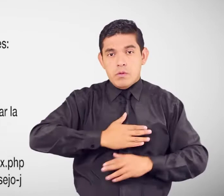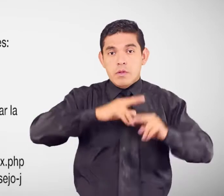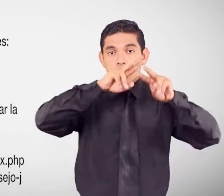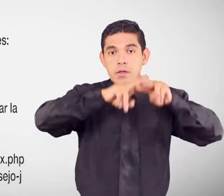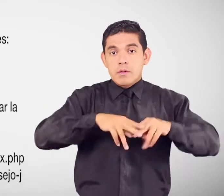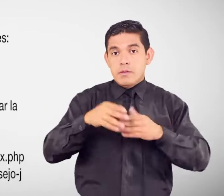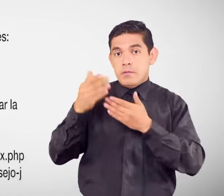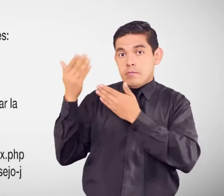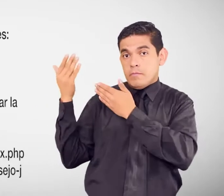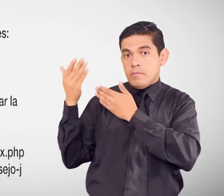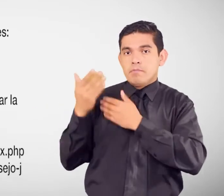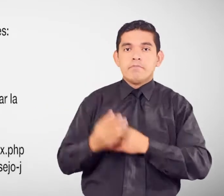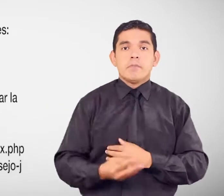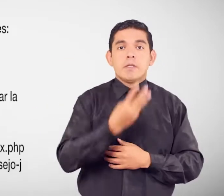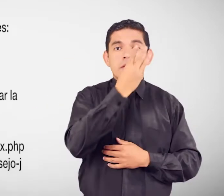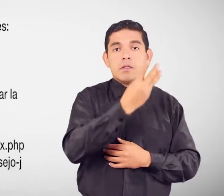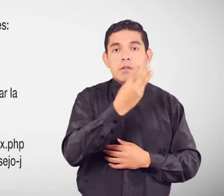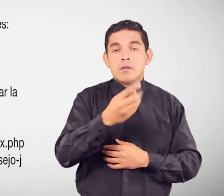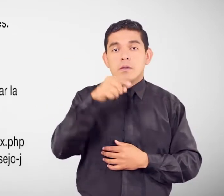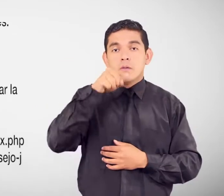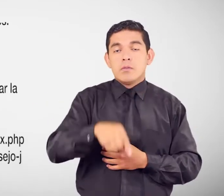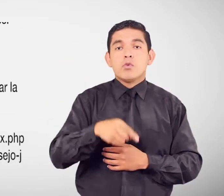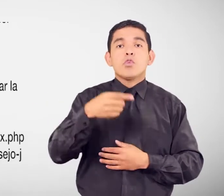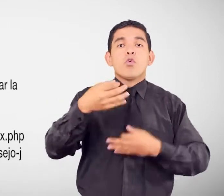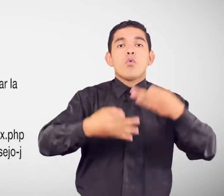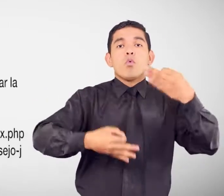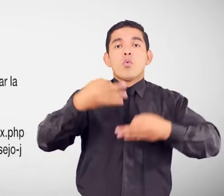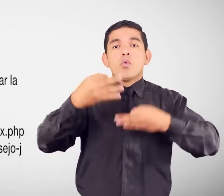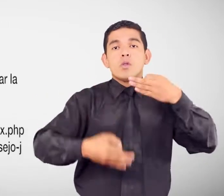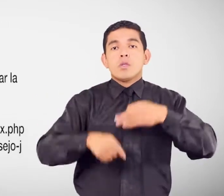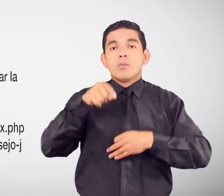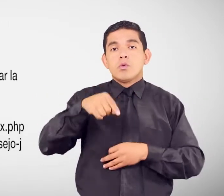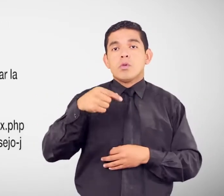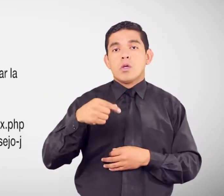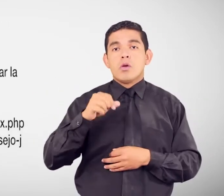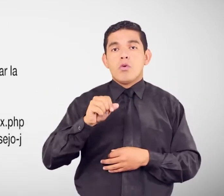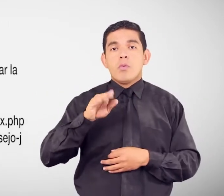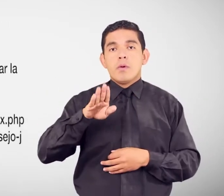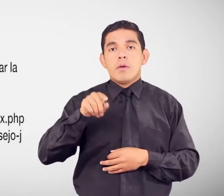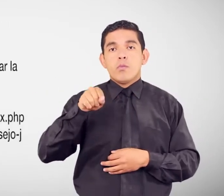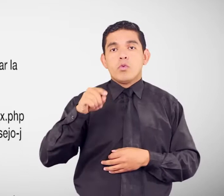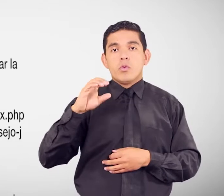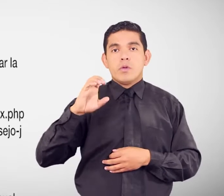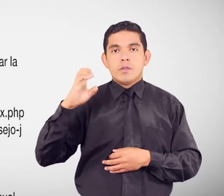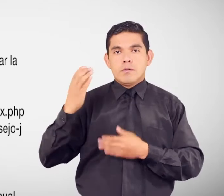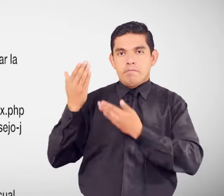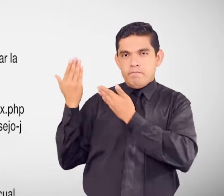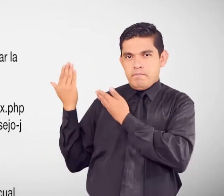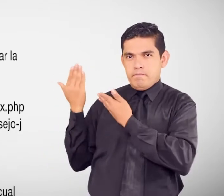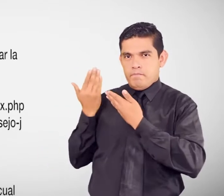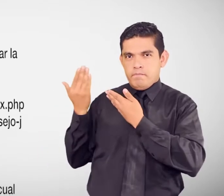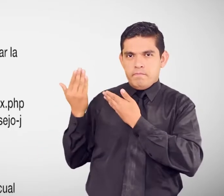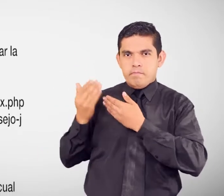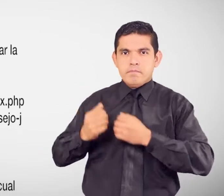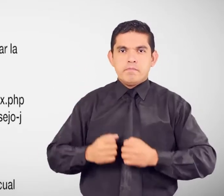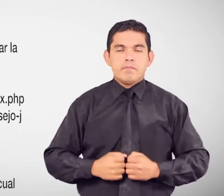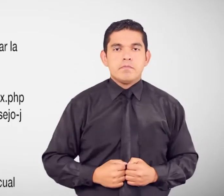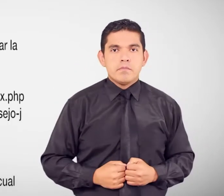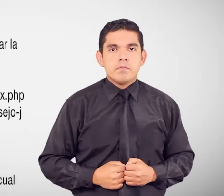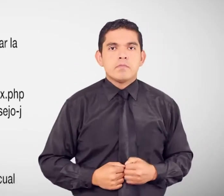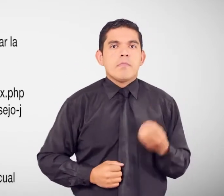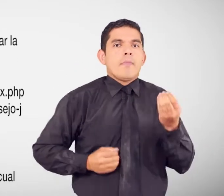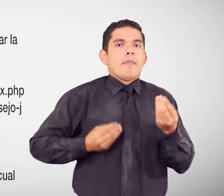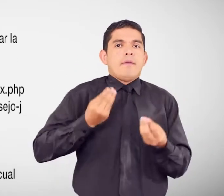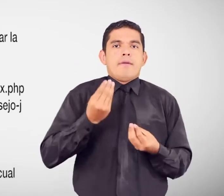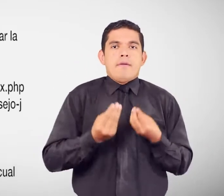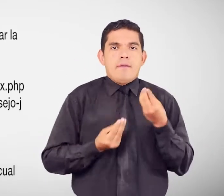siguiente página www.funcionjudicial.gov.es ¿Qué se debe